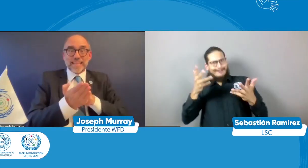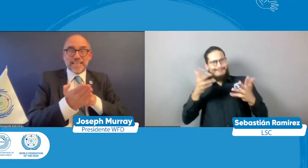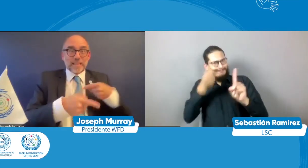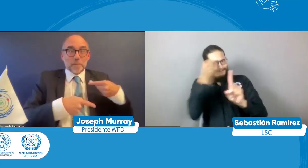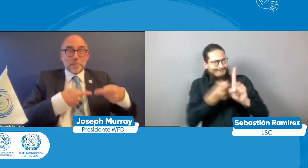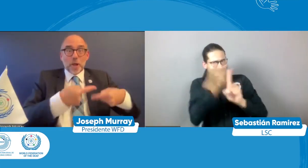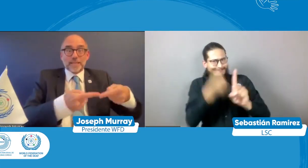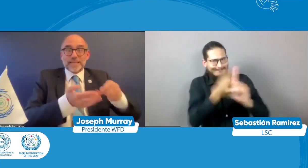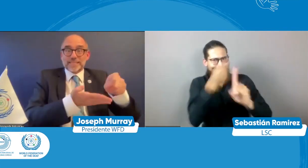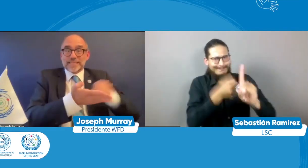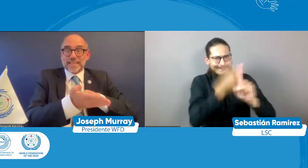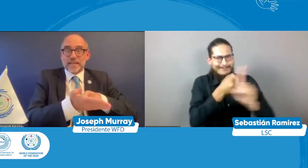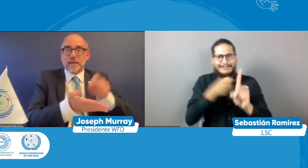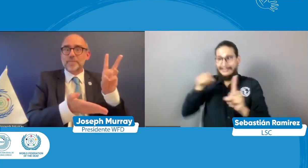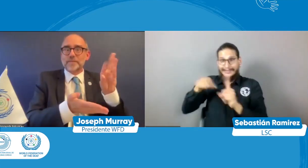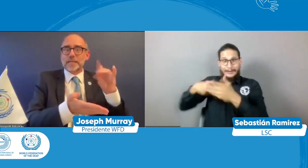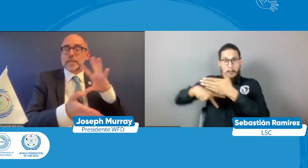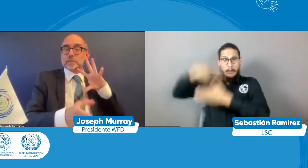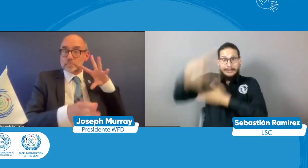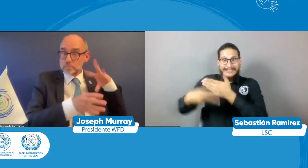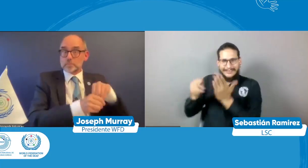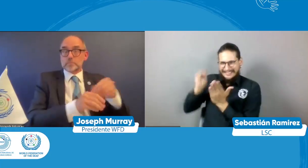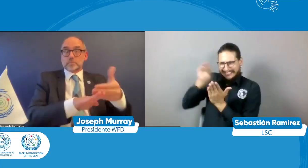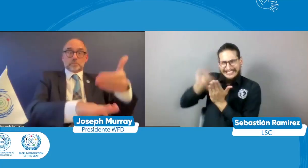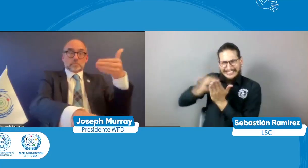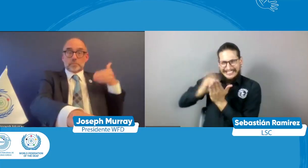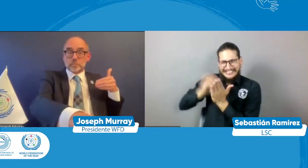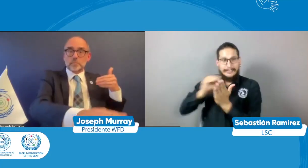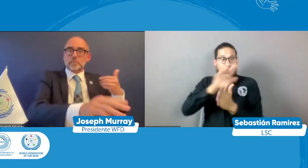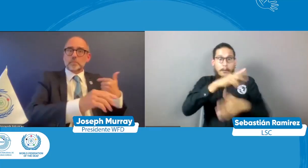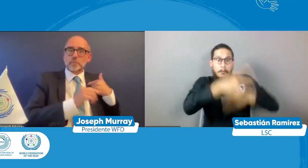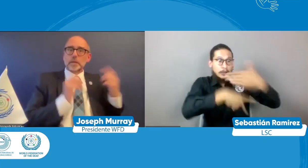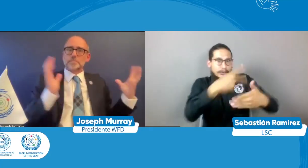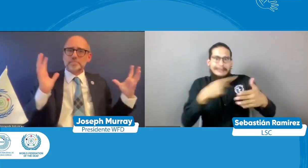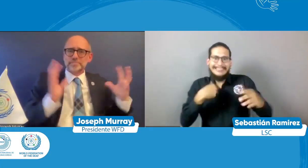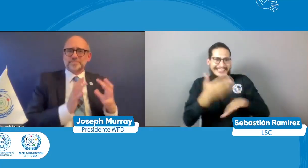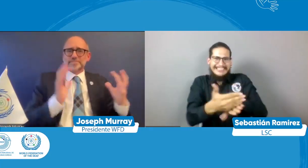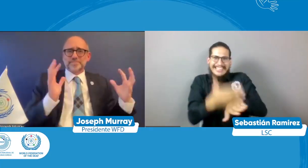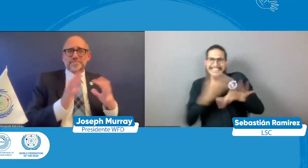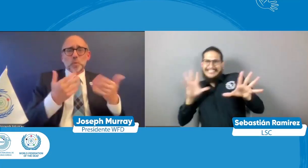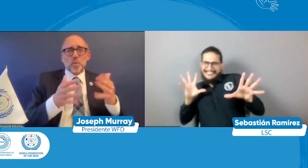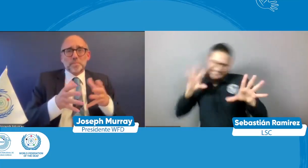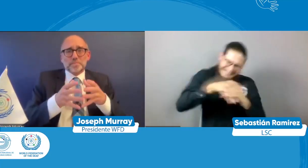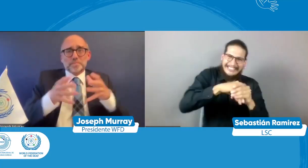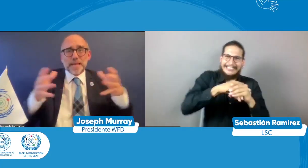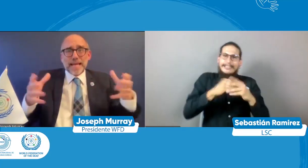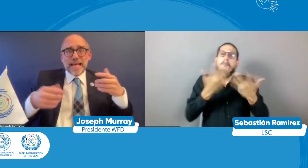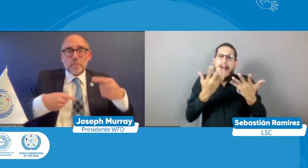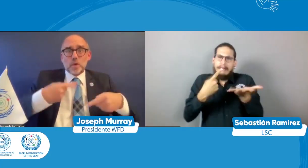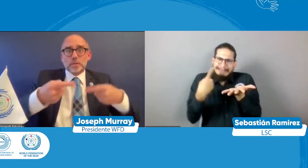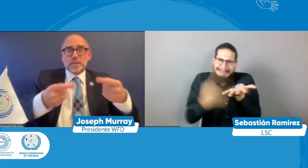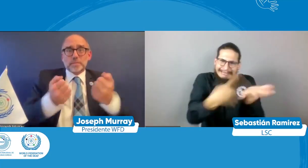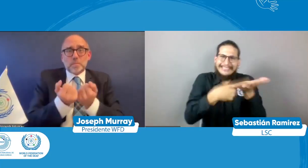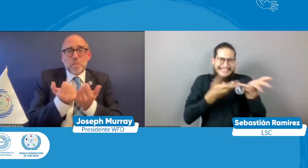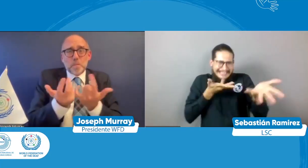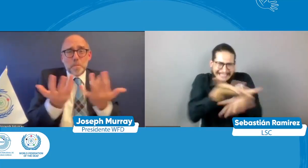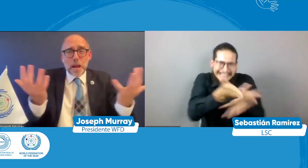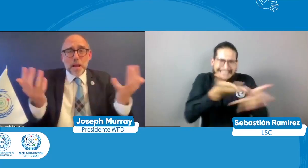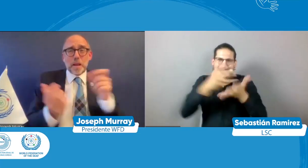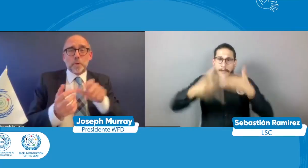hicimos esa incidencia pues para que nosotros pudiéramos participar con ellos no se viera tanto desde